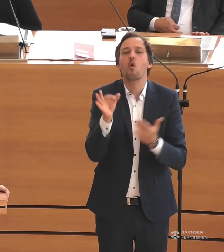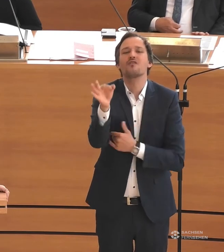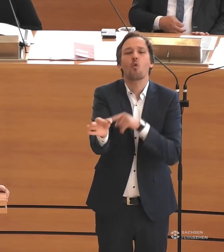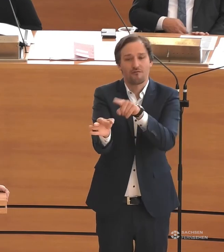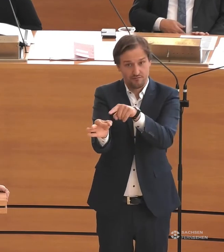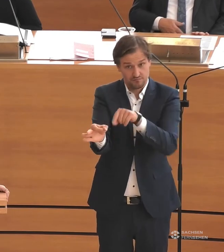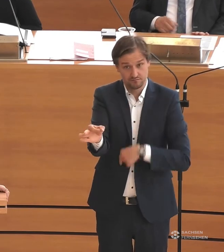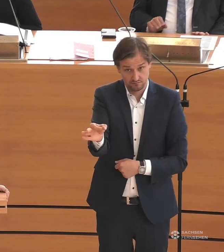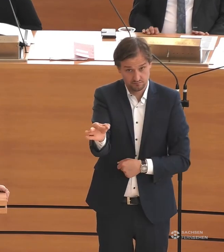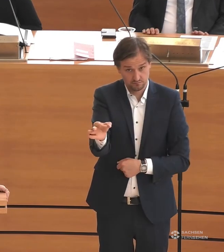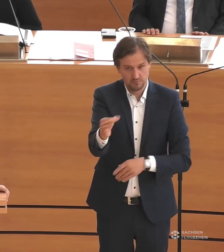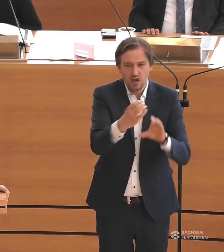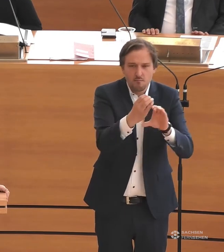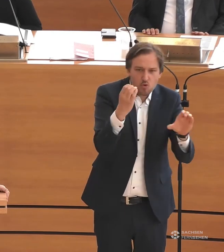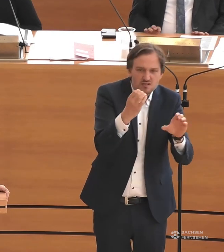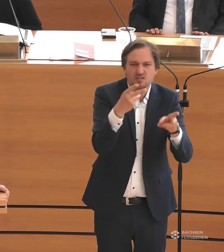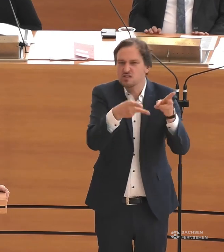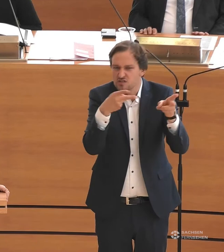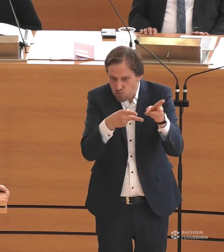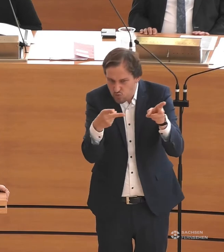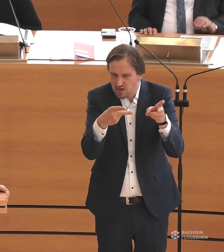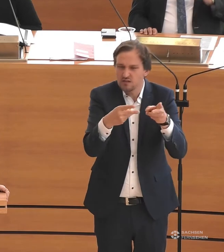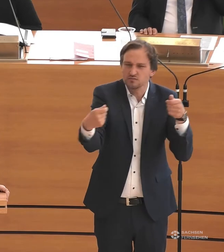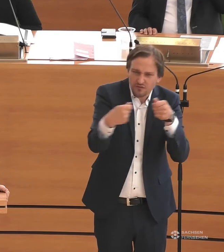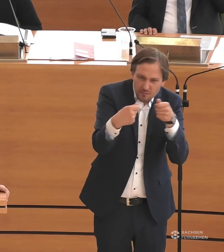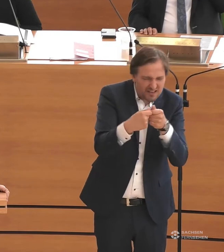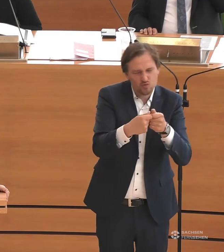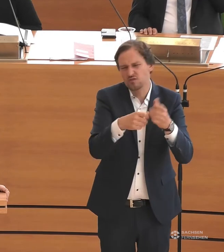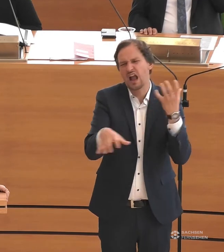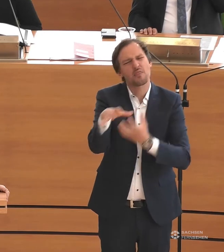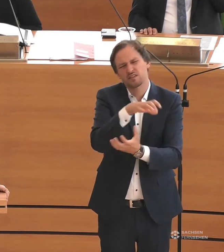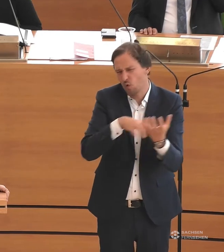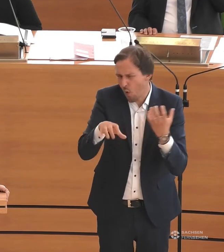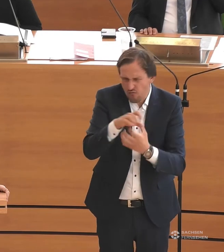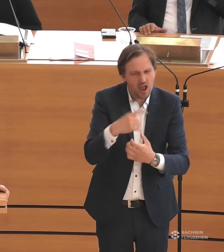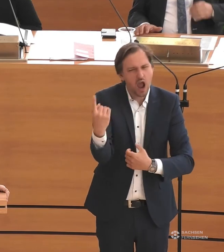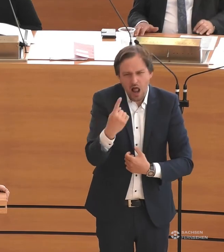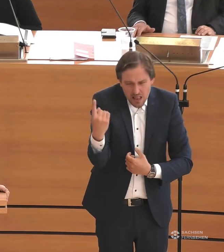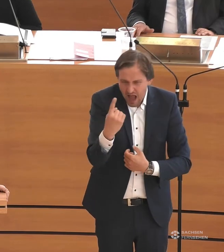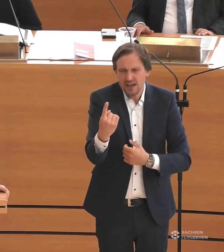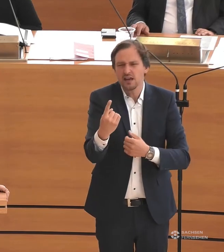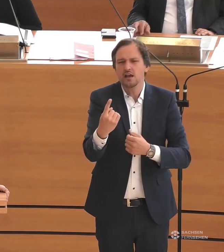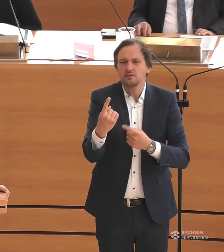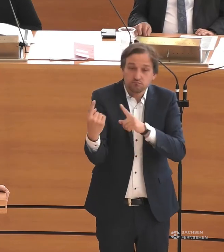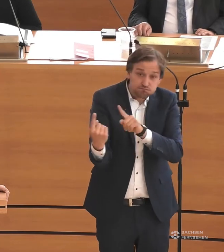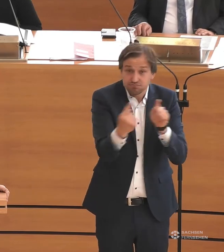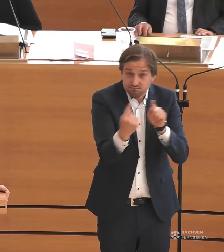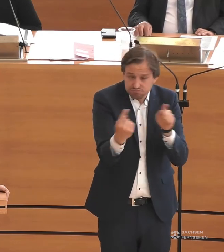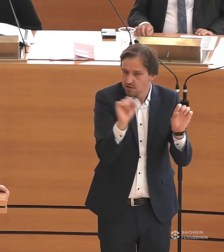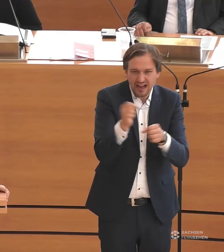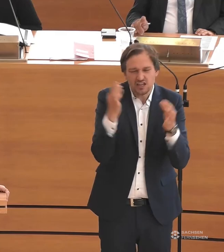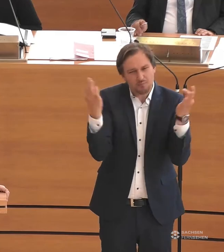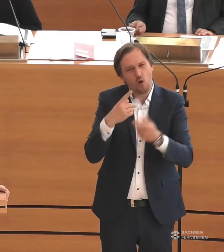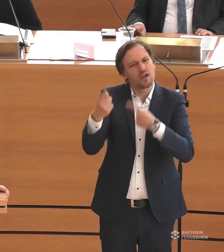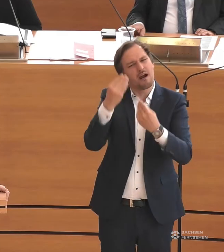Anbindung mit Bus und Bahn ist katastrophal. Man kommt ja kaum alleine weg, ohne auf fremde Hilfe angewiesen zu sein. Zitat